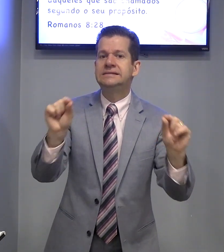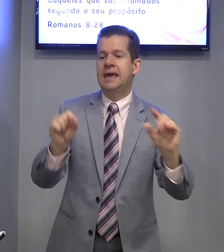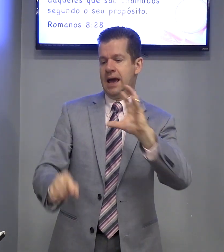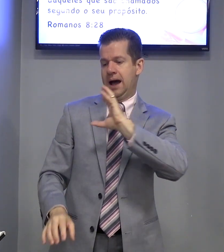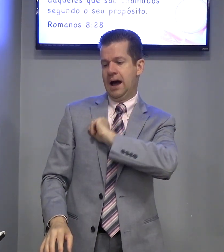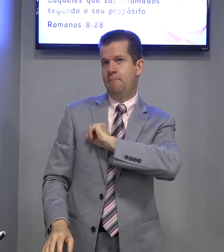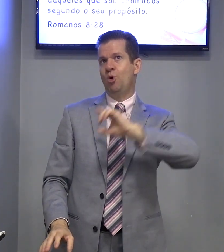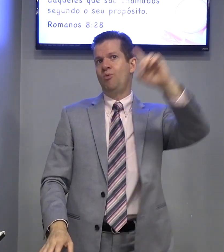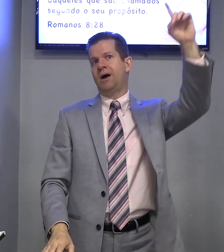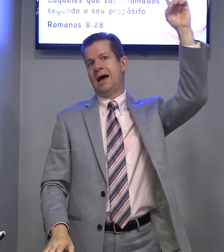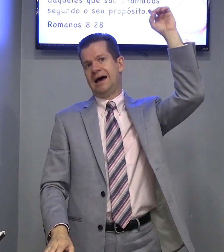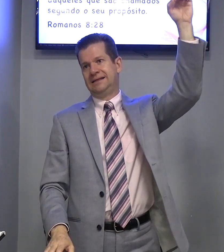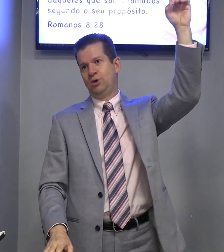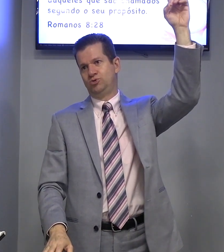que amam a Deus.